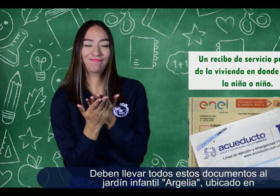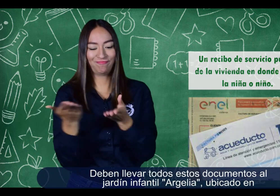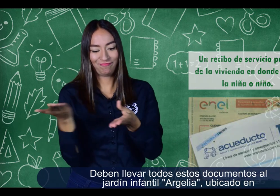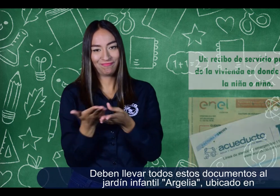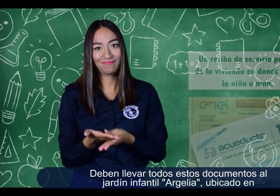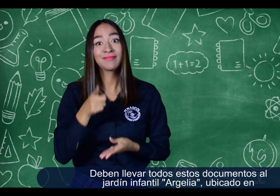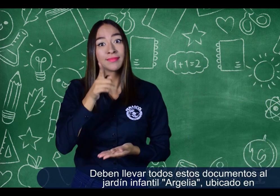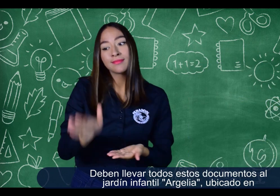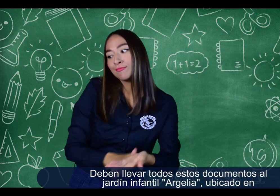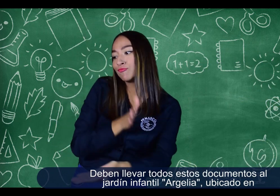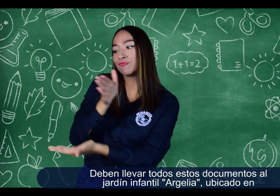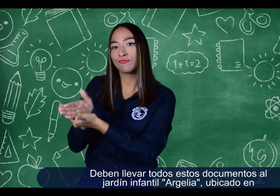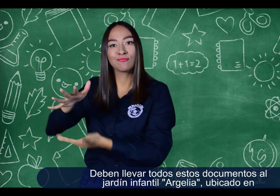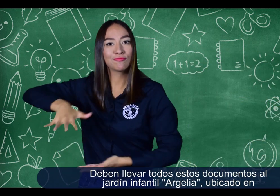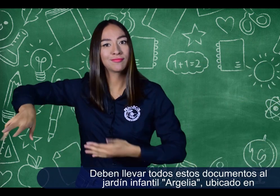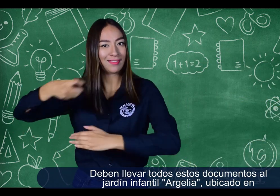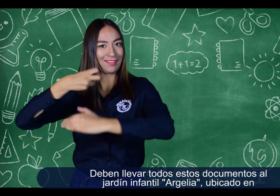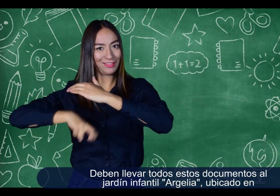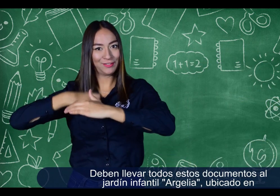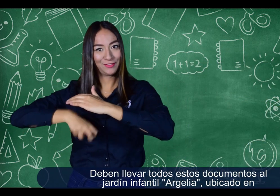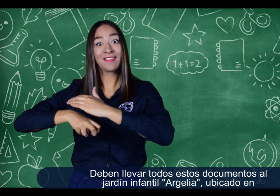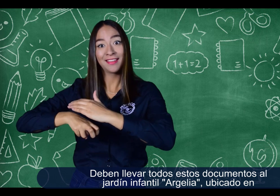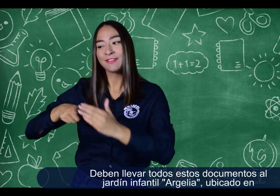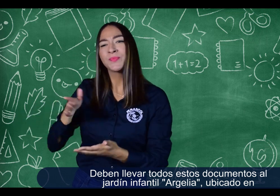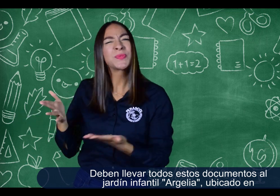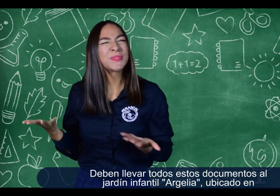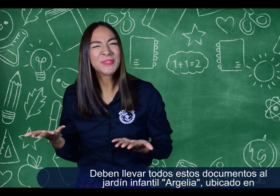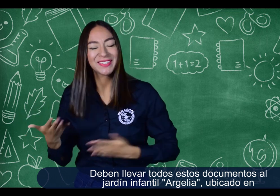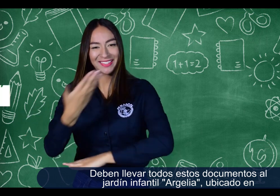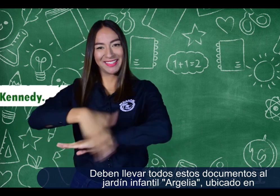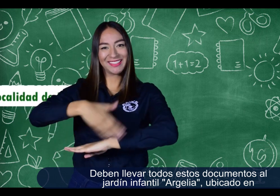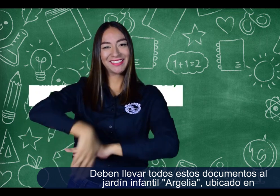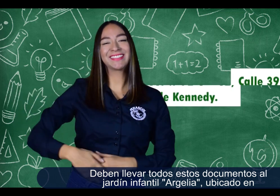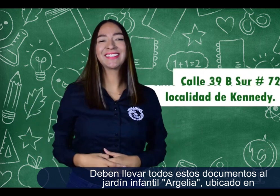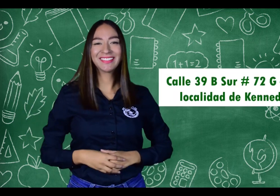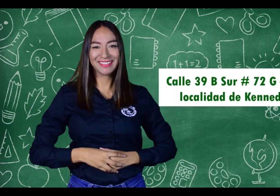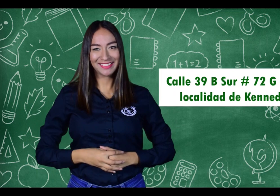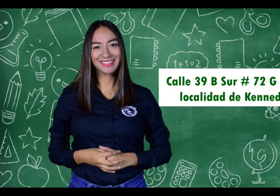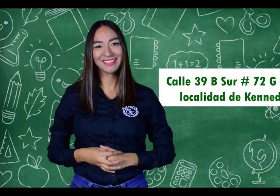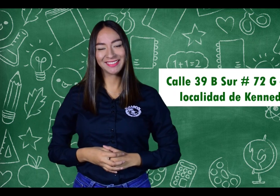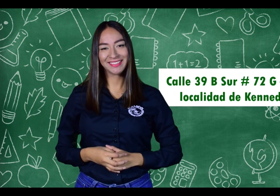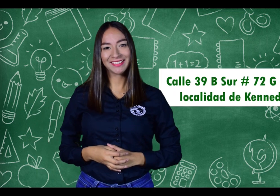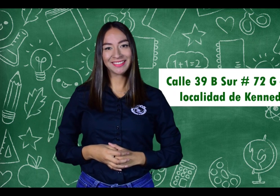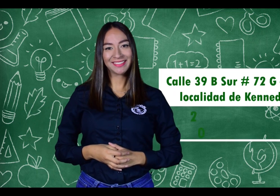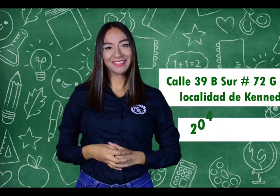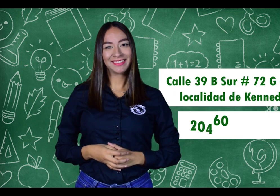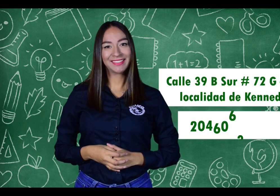documentos al Jardín Infantina Argelia ubicado en calle 39 B Sur, número 72 G 62